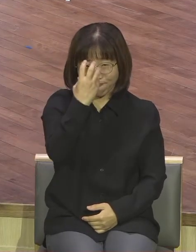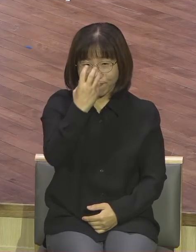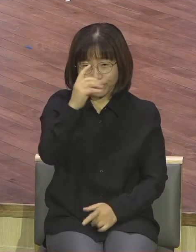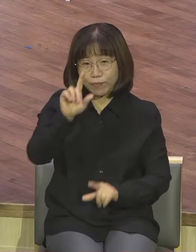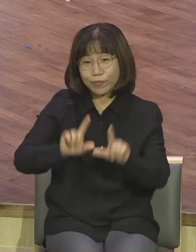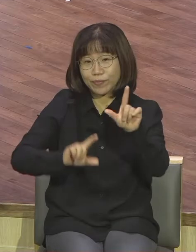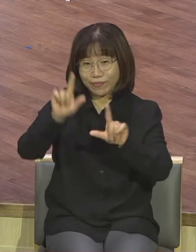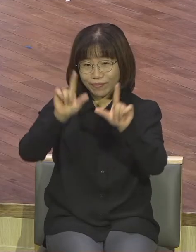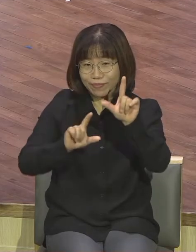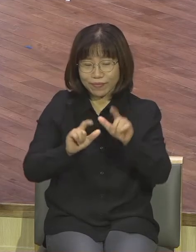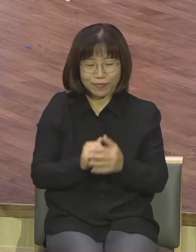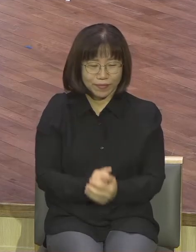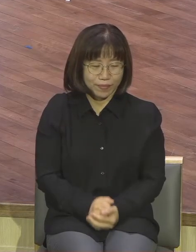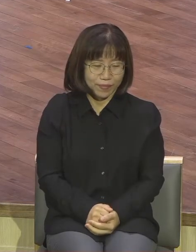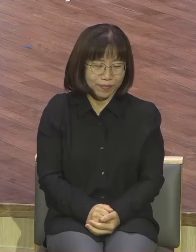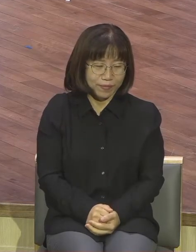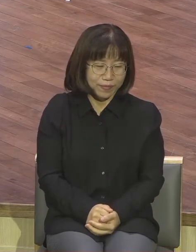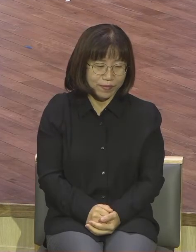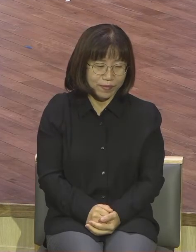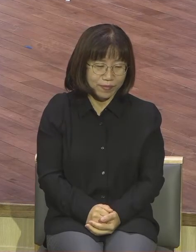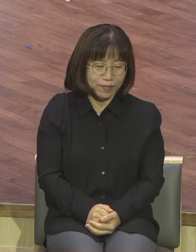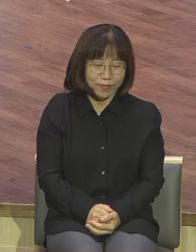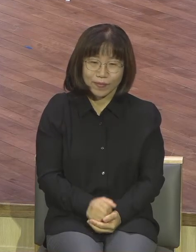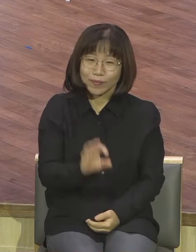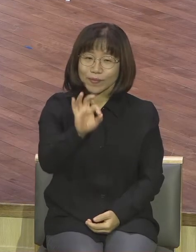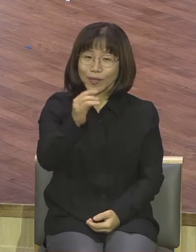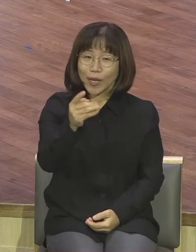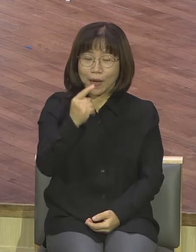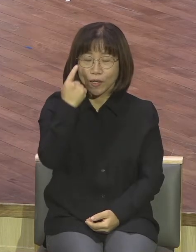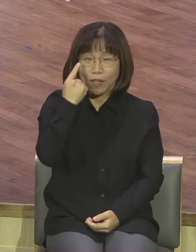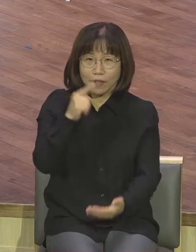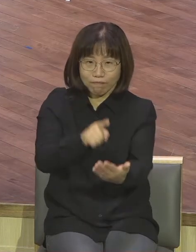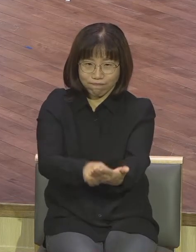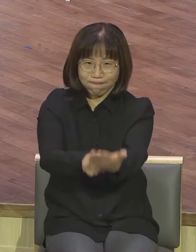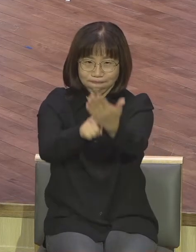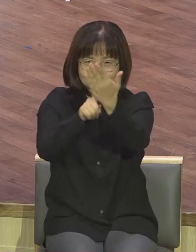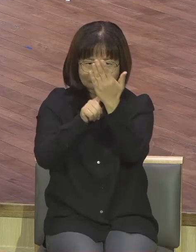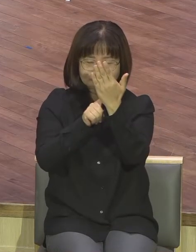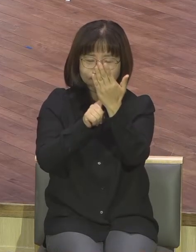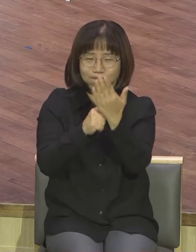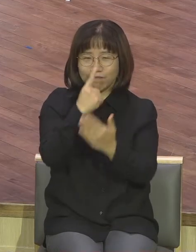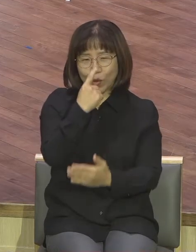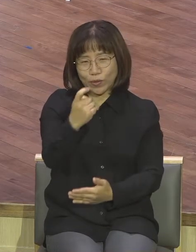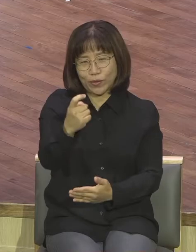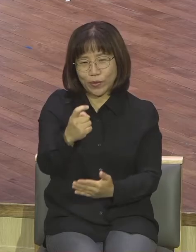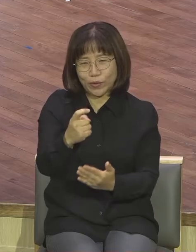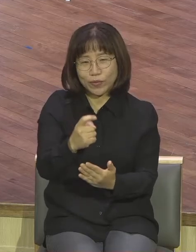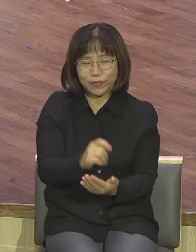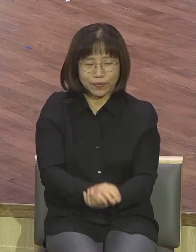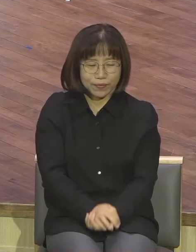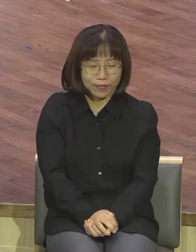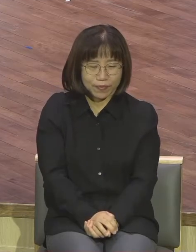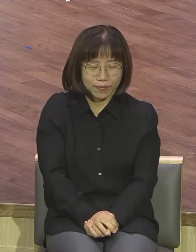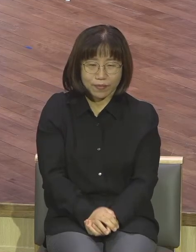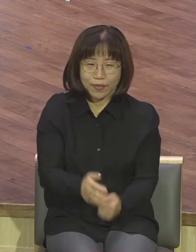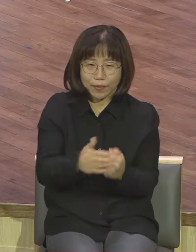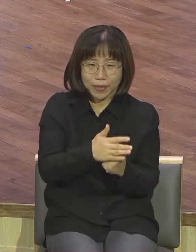이 엘리압이 눈에 확 들어온 겁니다 아 이 사람이구나 그래서 그가 기름을 부으려고 했는데